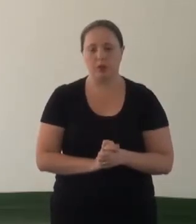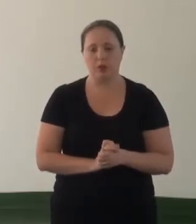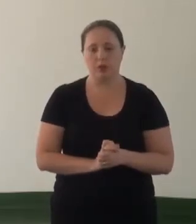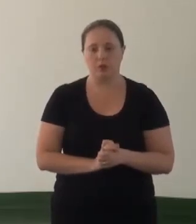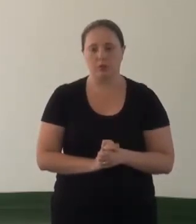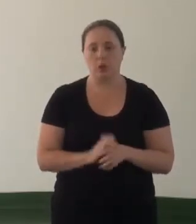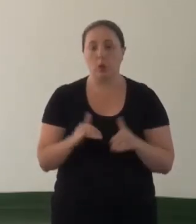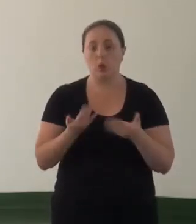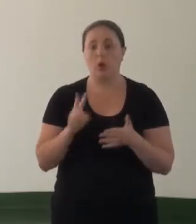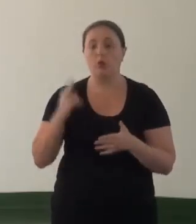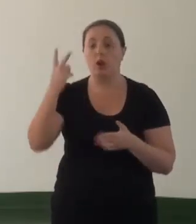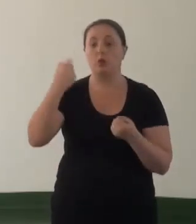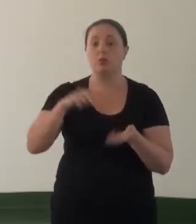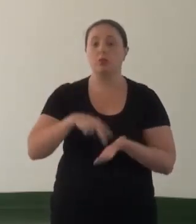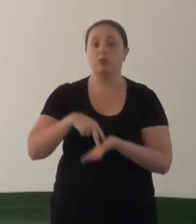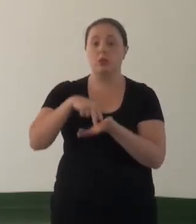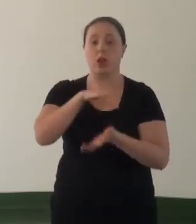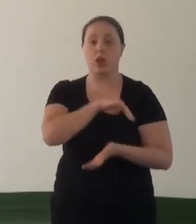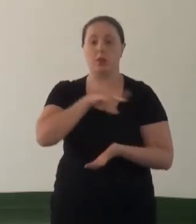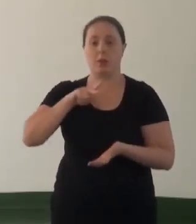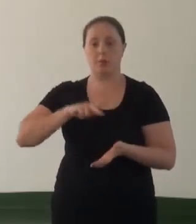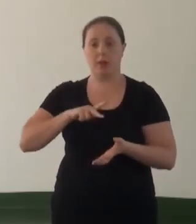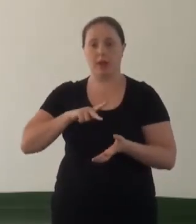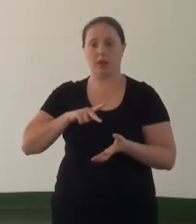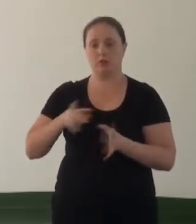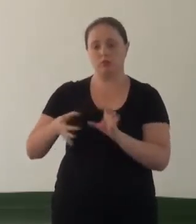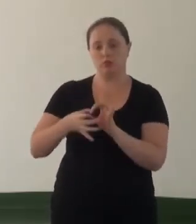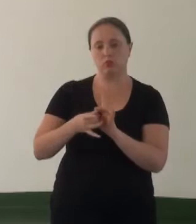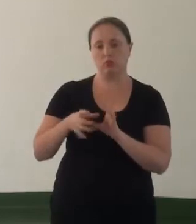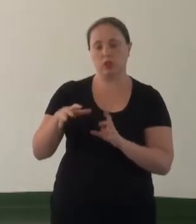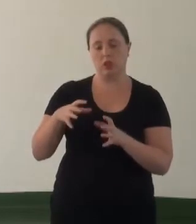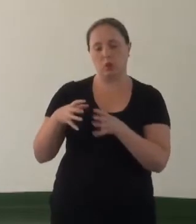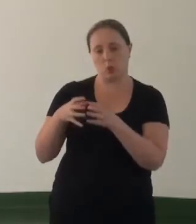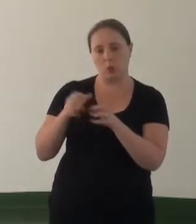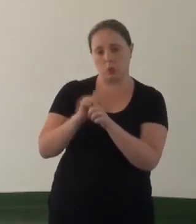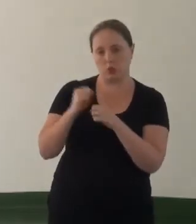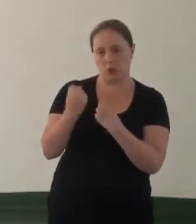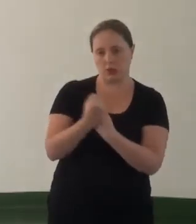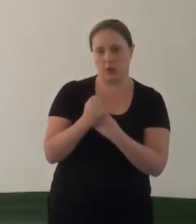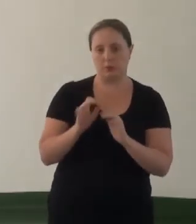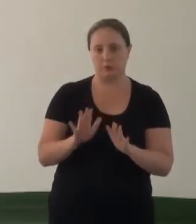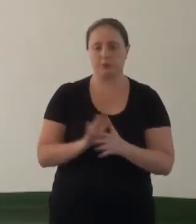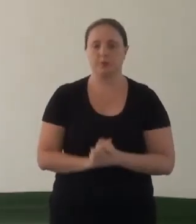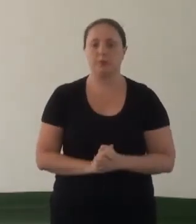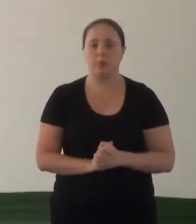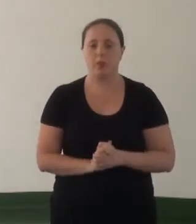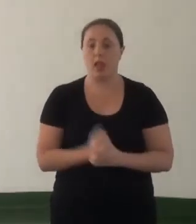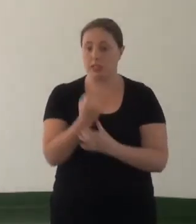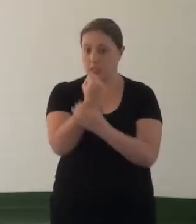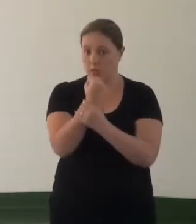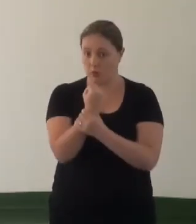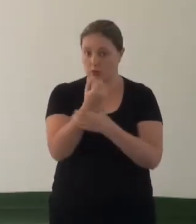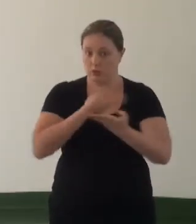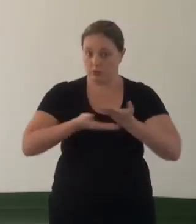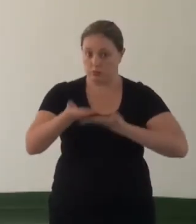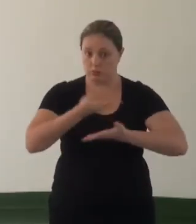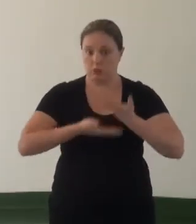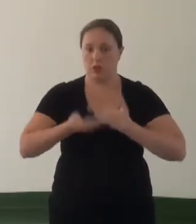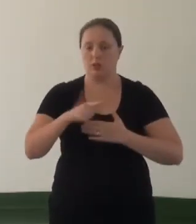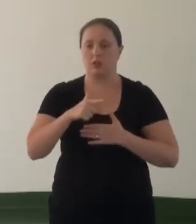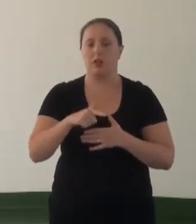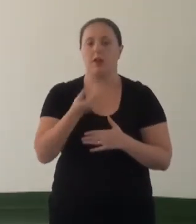valores devem fundamentar a relação entre o MP e os movimentos sociais? Segurança. Interlocução entre o MP e população de rua sem